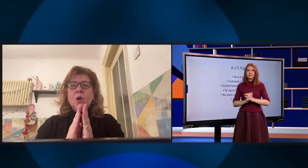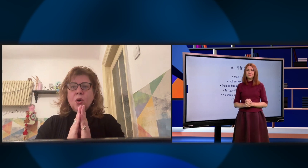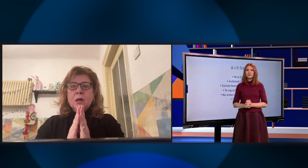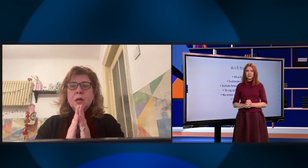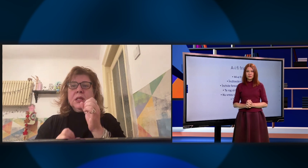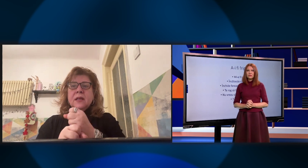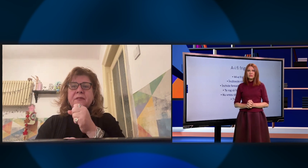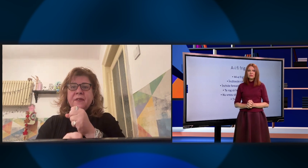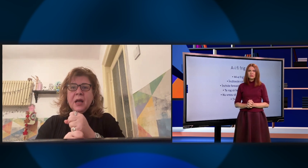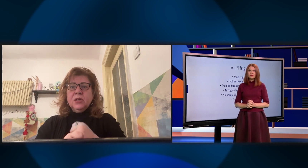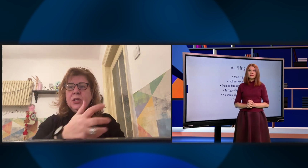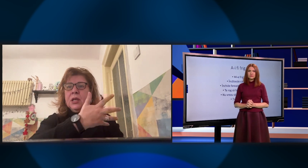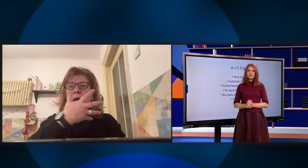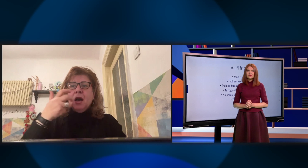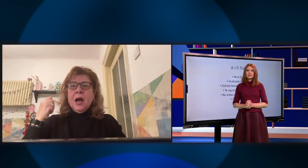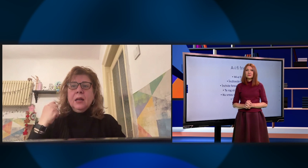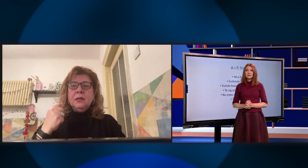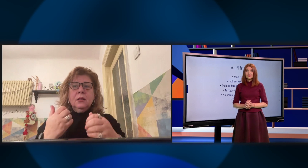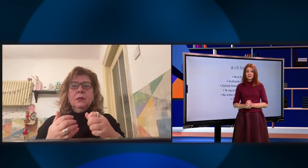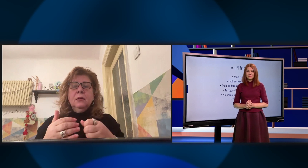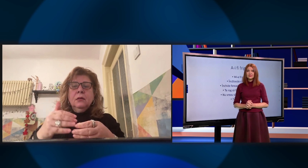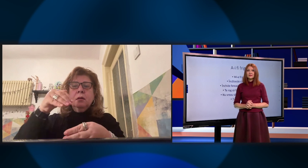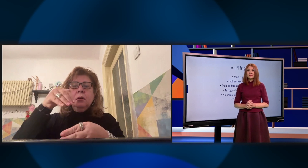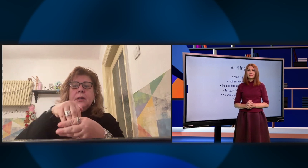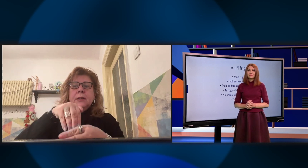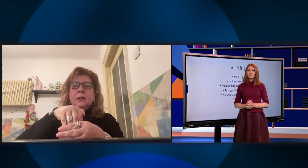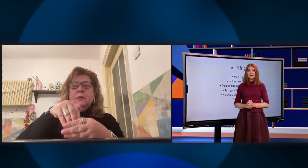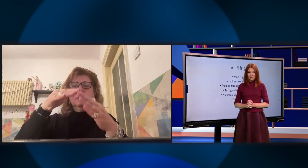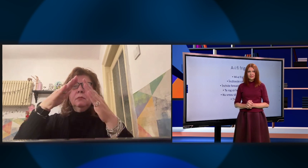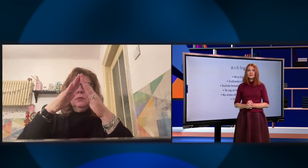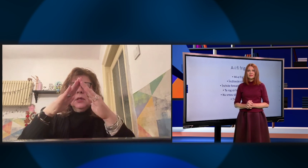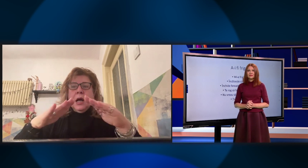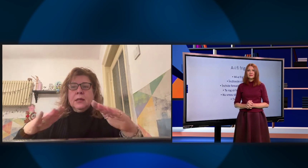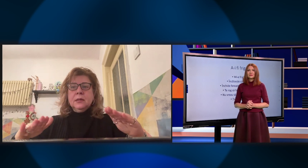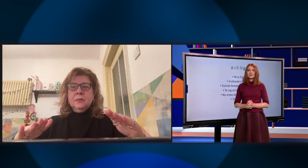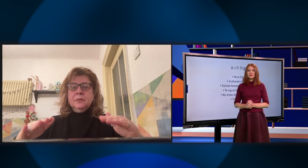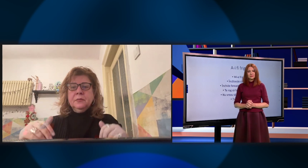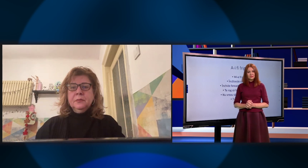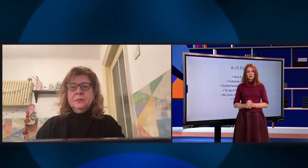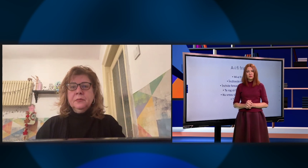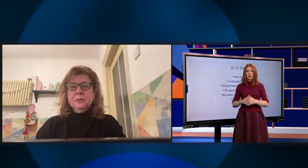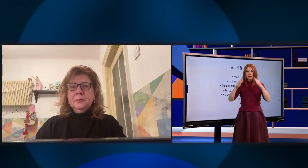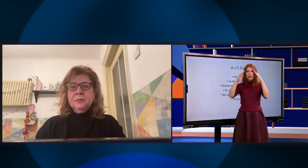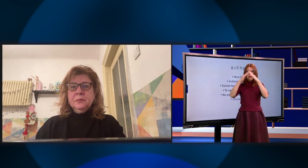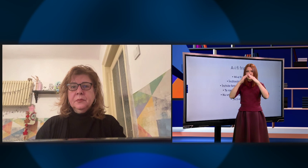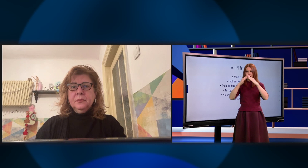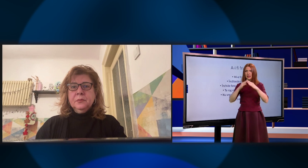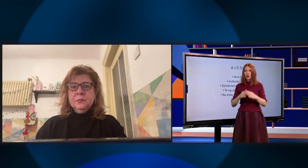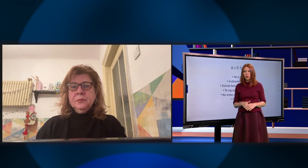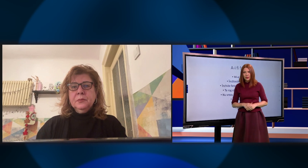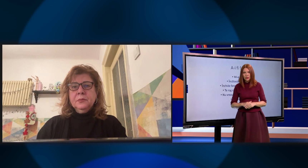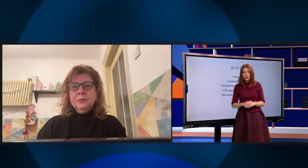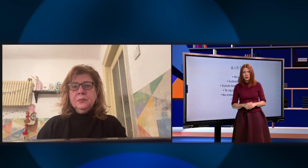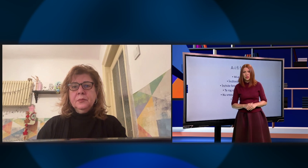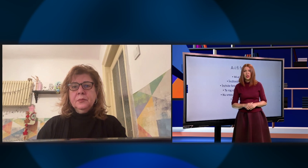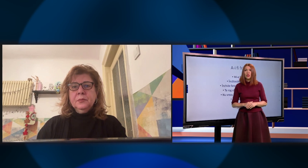Te rog să faci cald în casă. Foarte bine. Casă, de